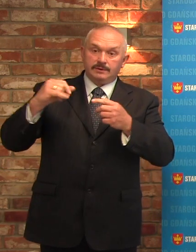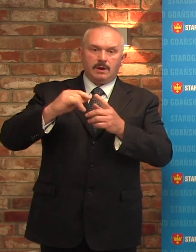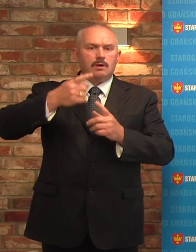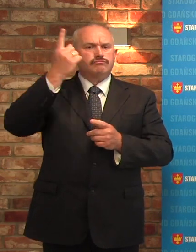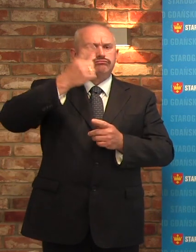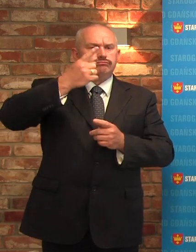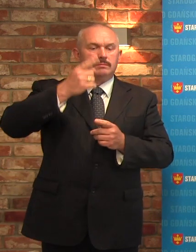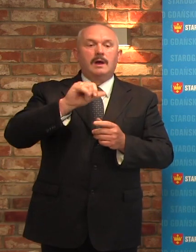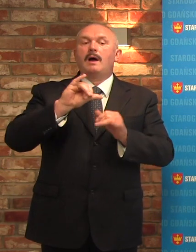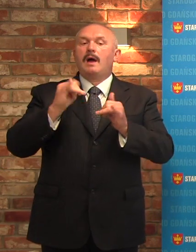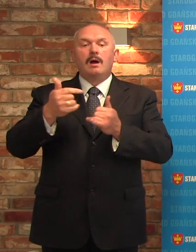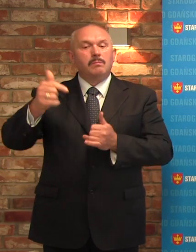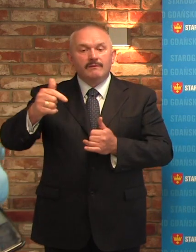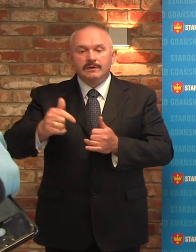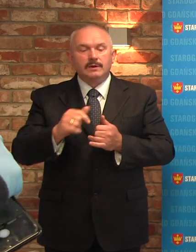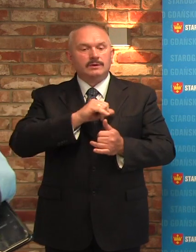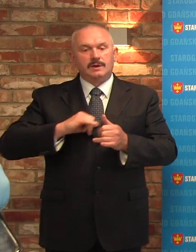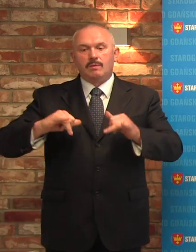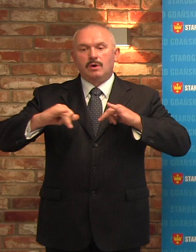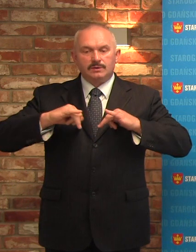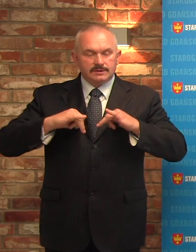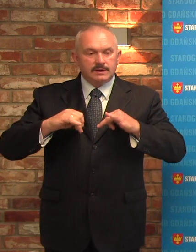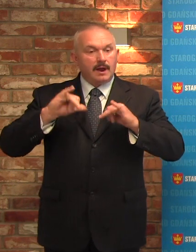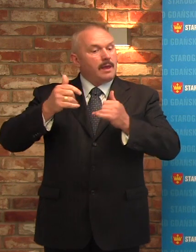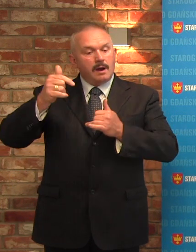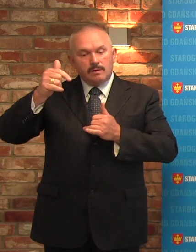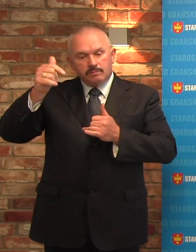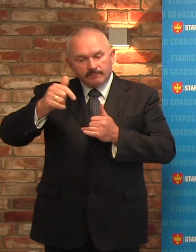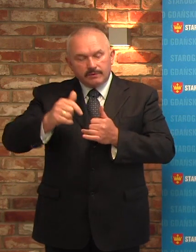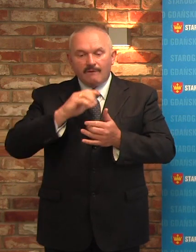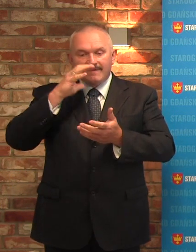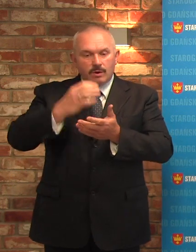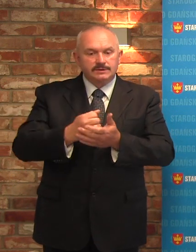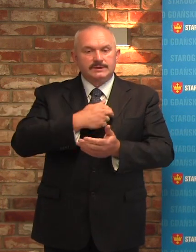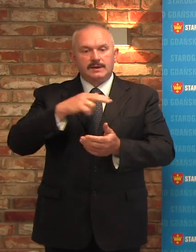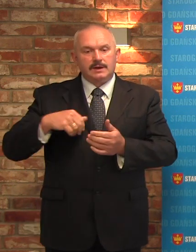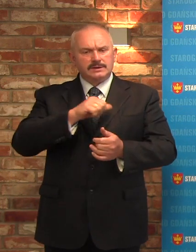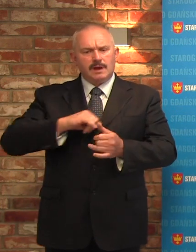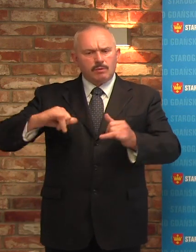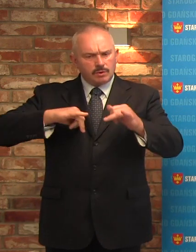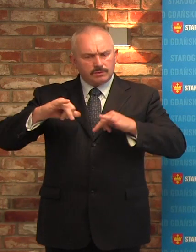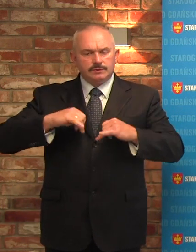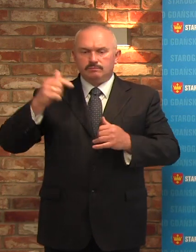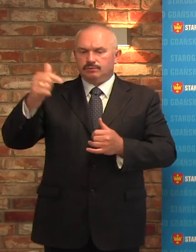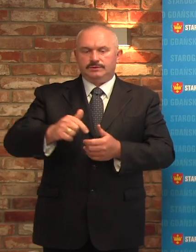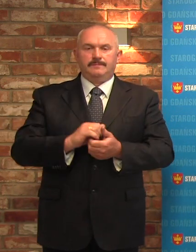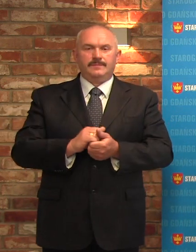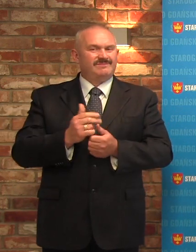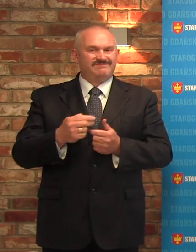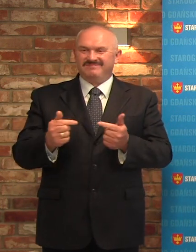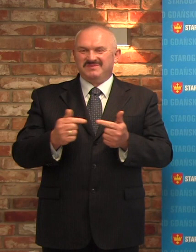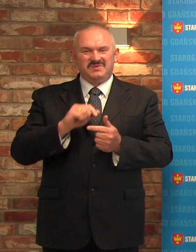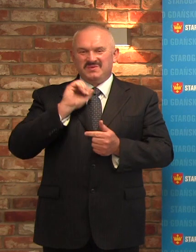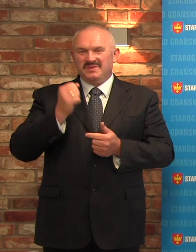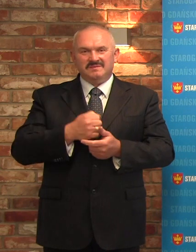jak mamy się samorządzić, jak mamy wykorzystywać naszą autonomię, wydaje mi się niestosowna,